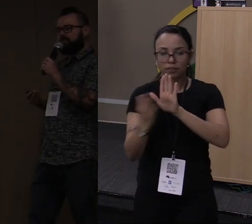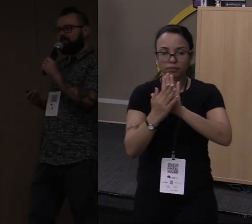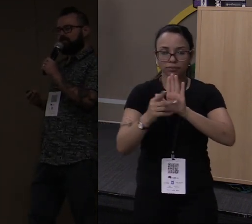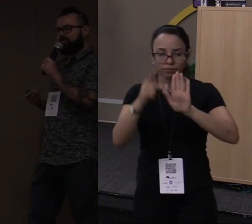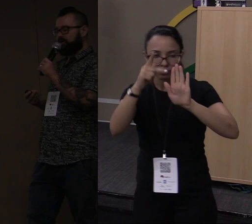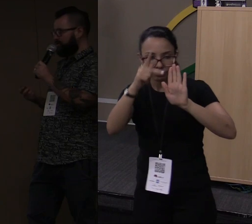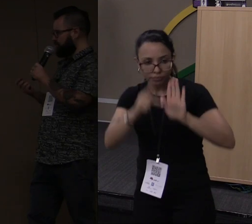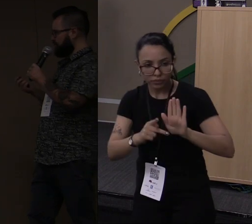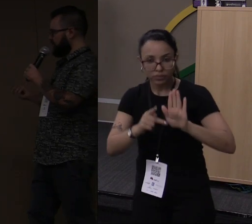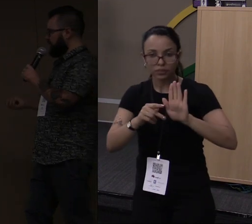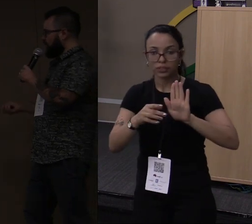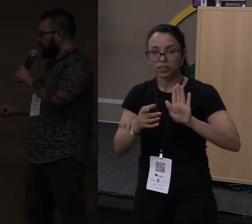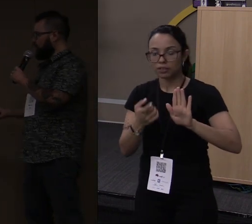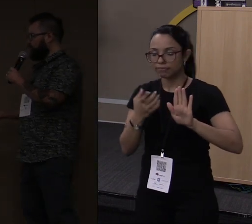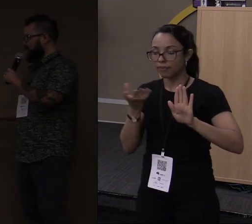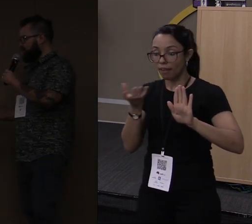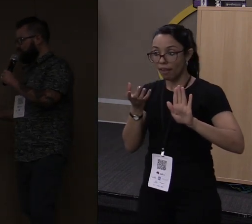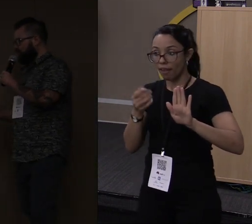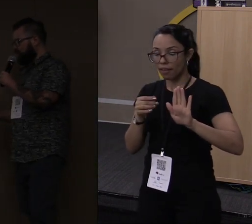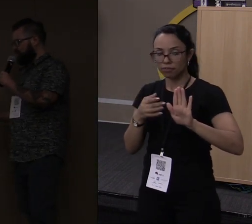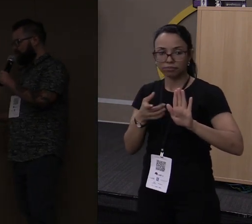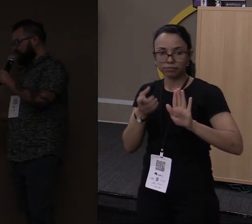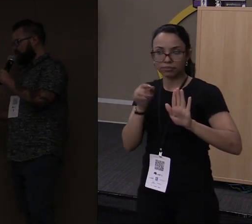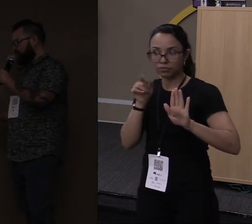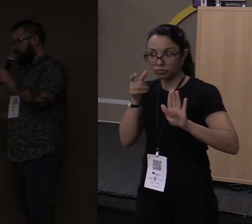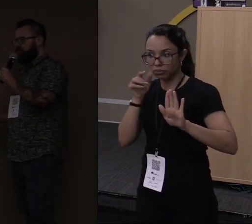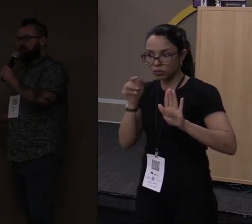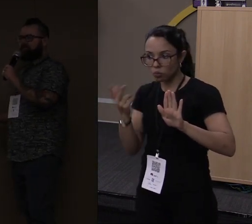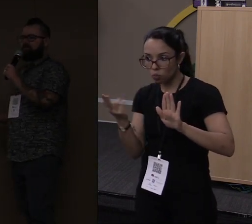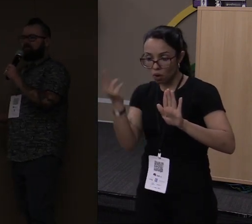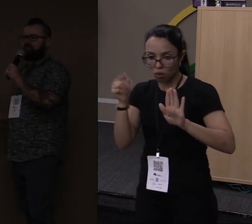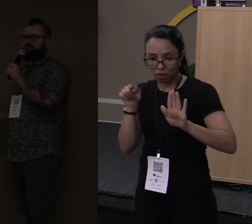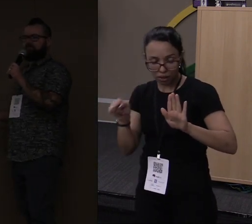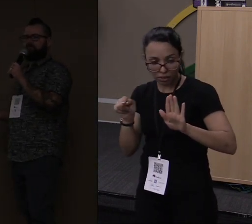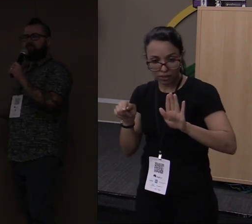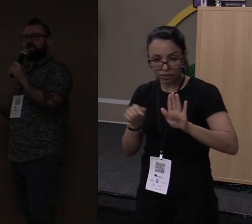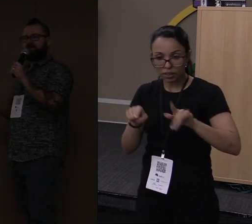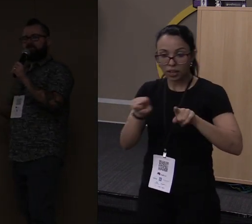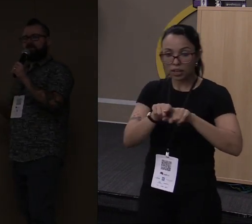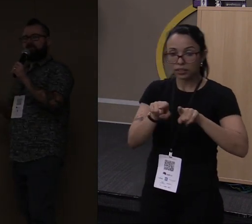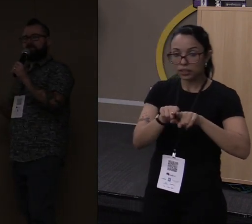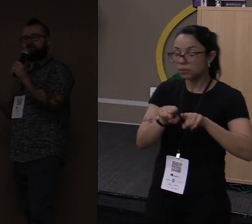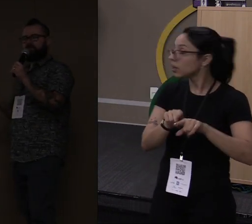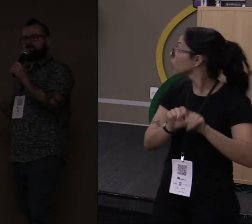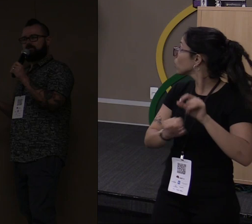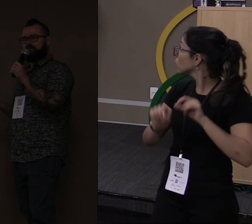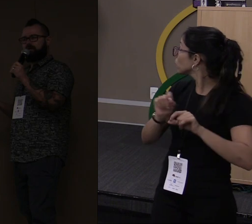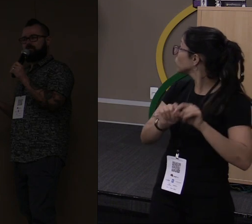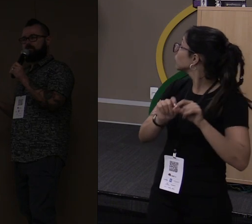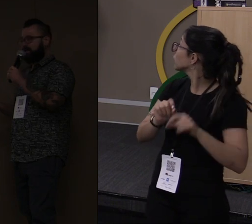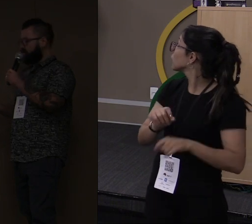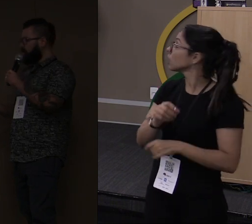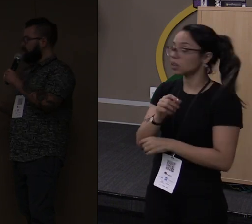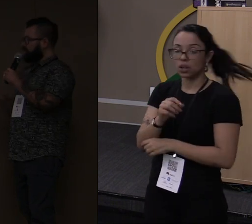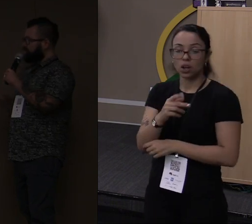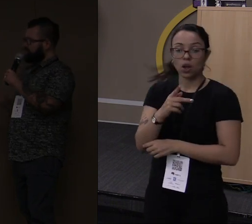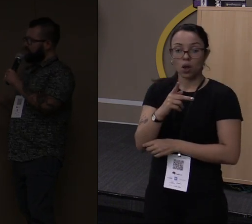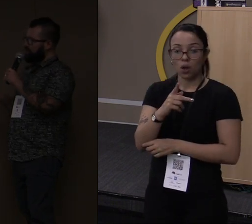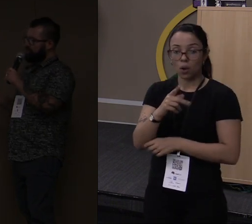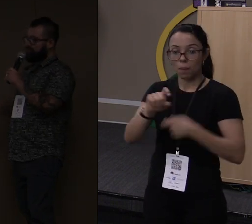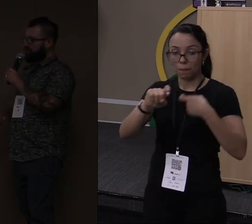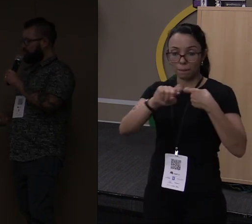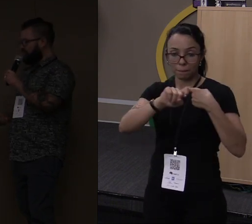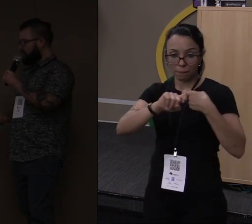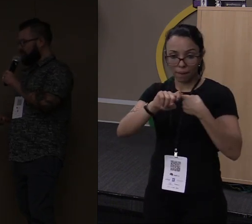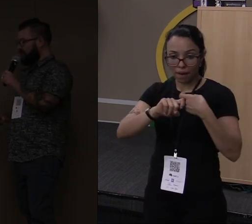inspirado em Rust. O Python Poetry, quem não conhece é como se fosse um pipenv, para quem trabalha com Python, que